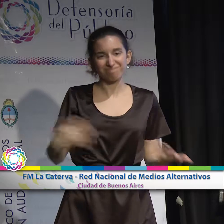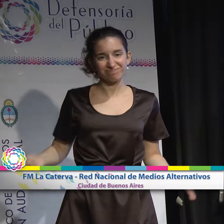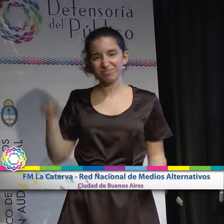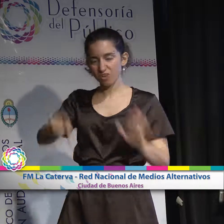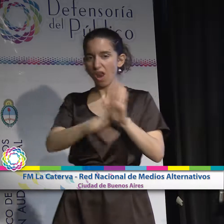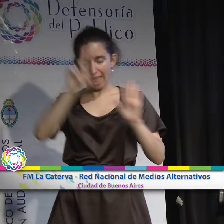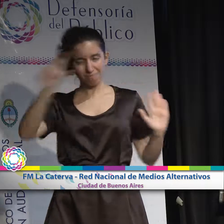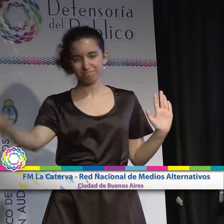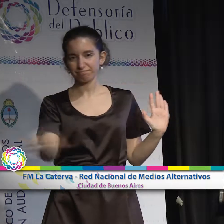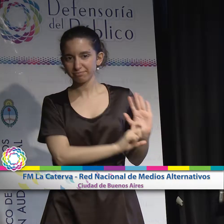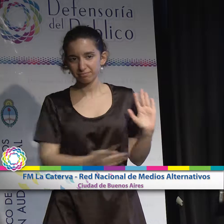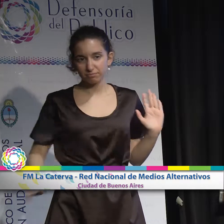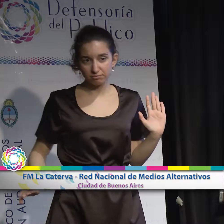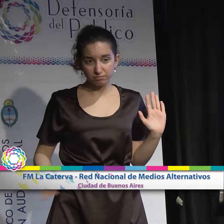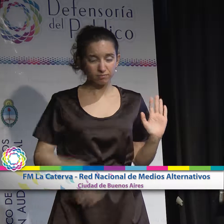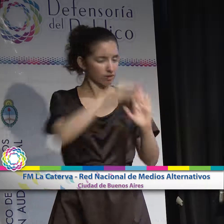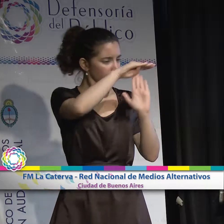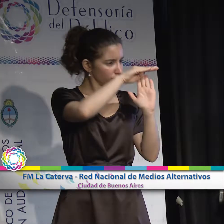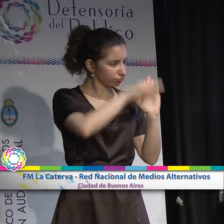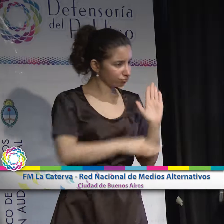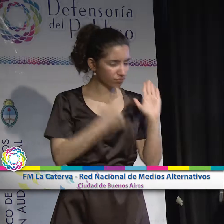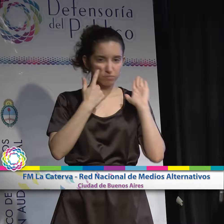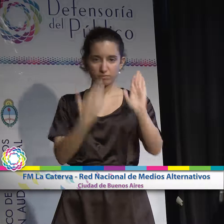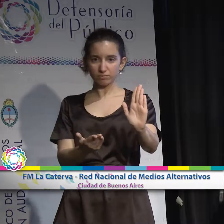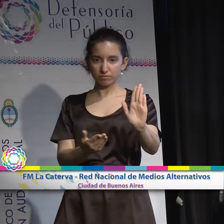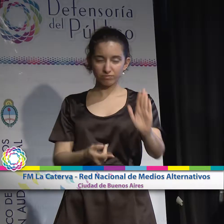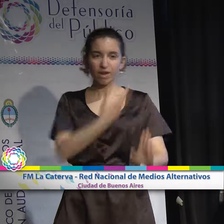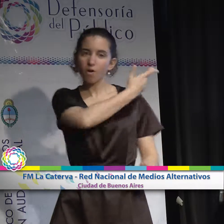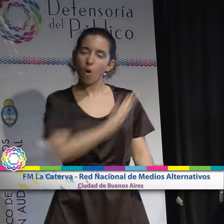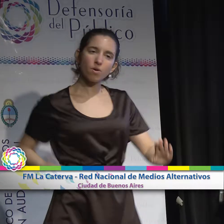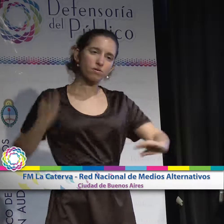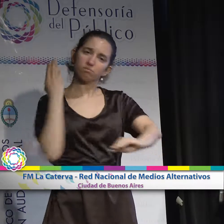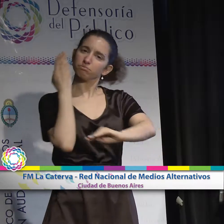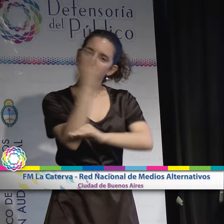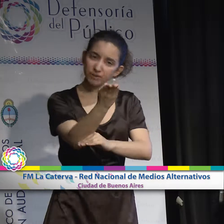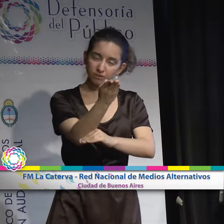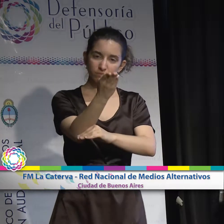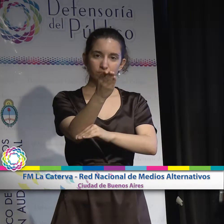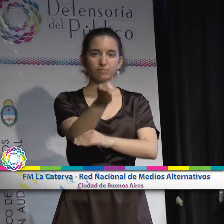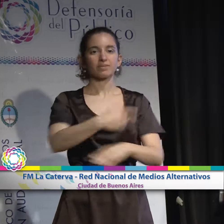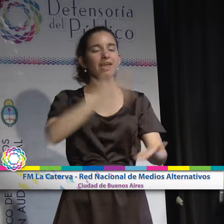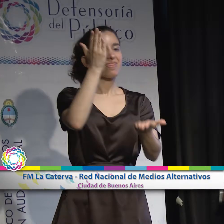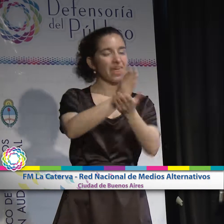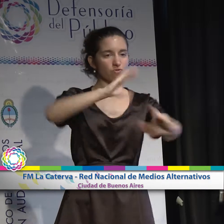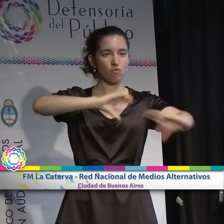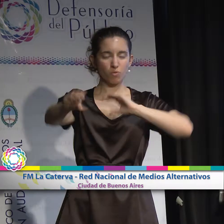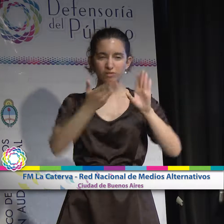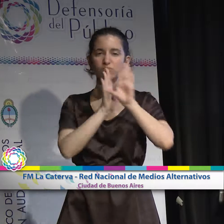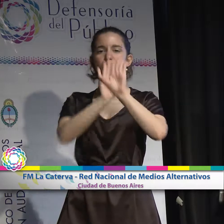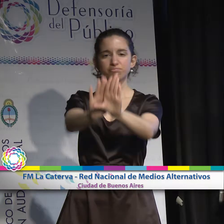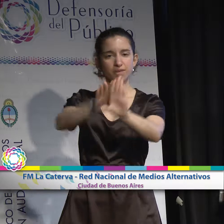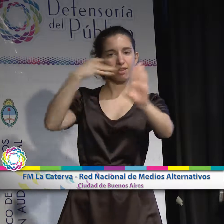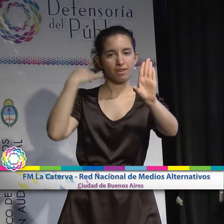que hacen de la ley. Por todo lo que expusimos, le exigimos al Estado su intervención para garantizar el derecho a la comunicación que nos